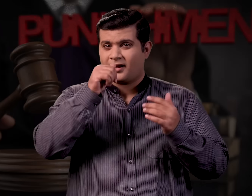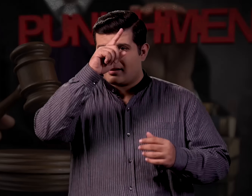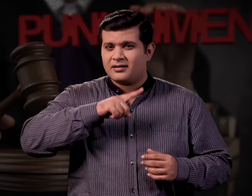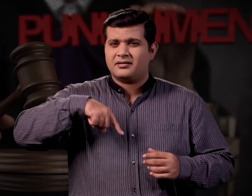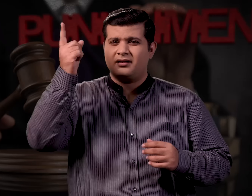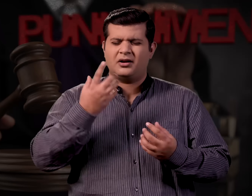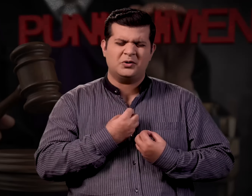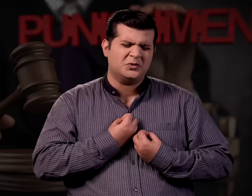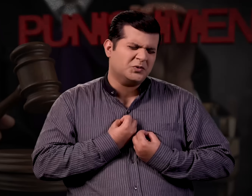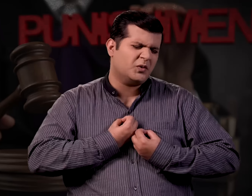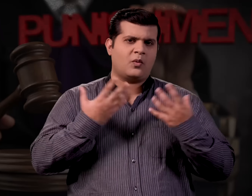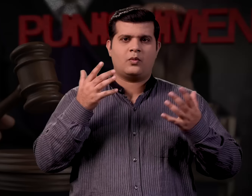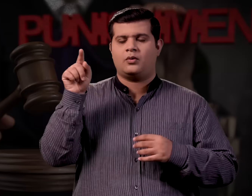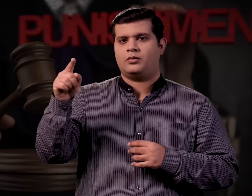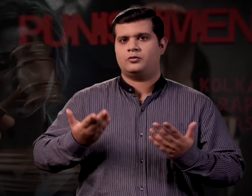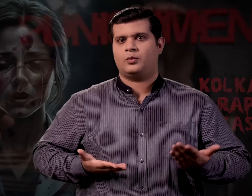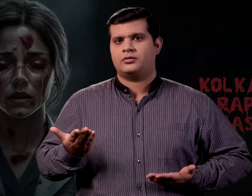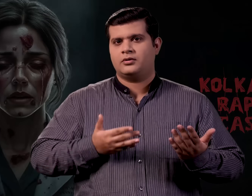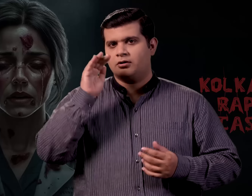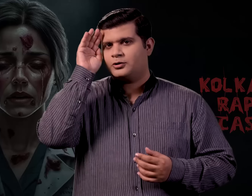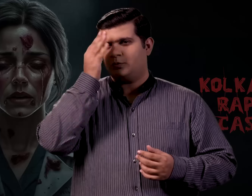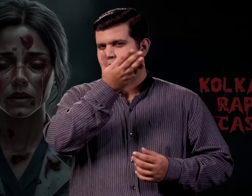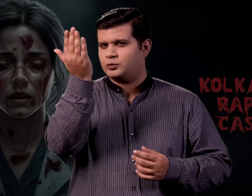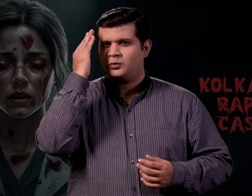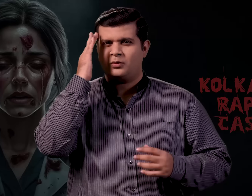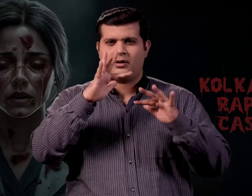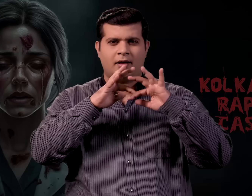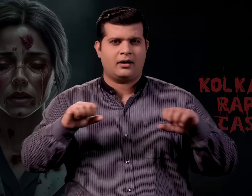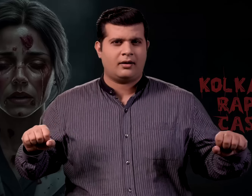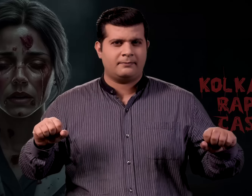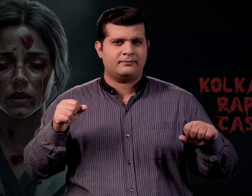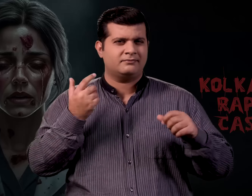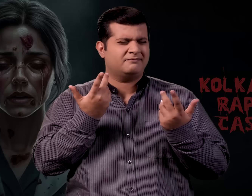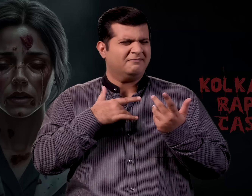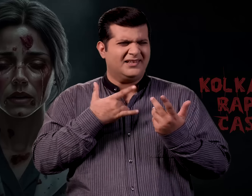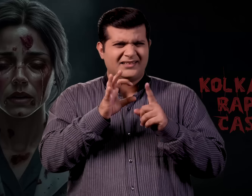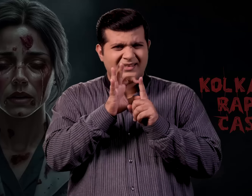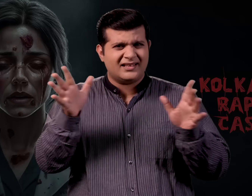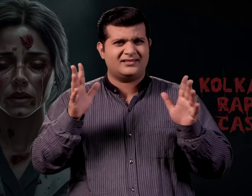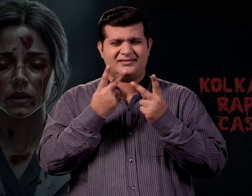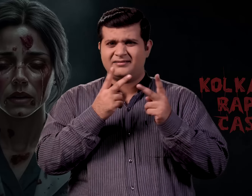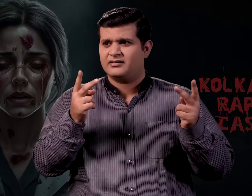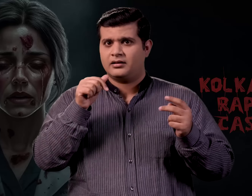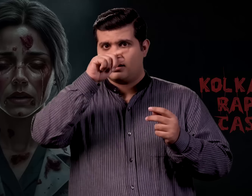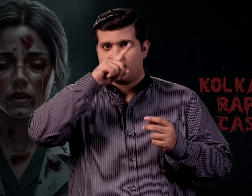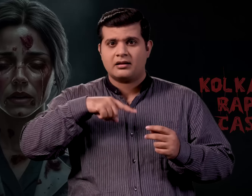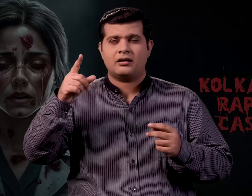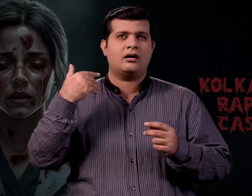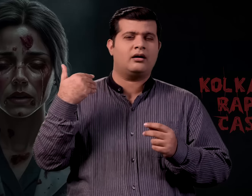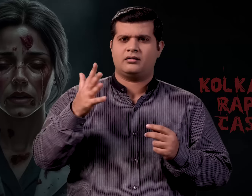कुलकुता रेप केस सिप भारत सद्मे में है जिसके बारे में आप सभी जानते हैं भारतिय